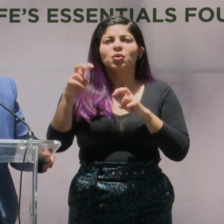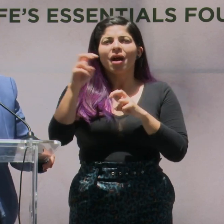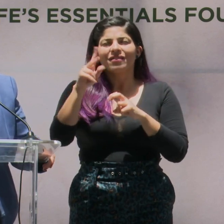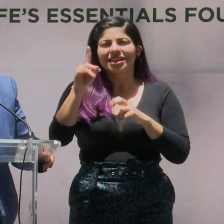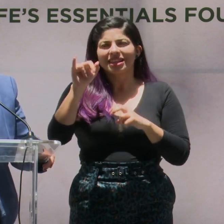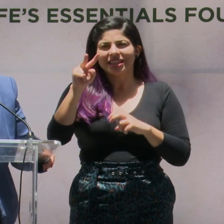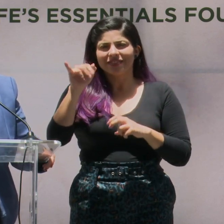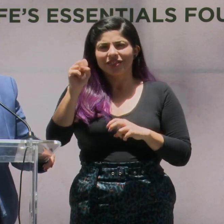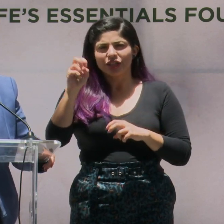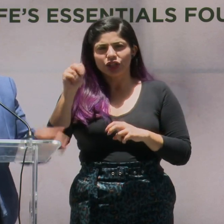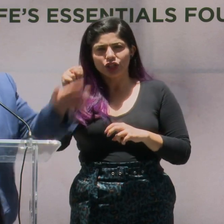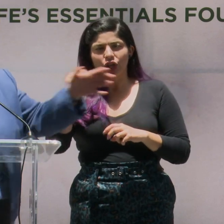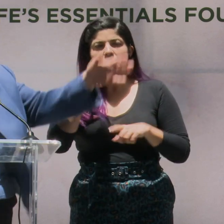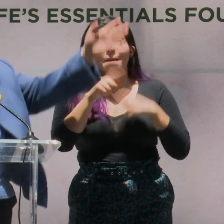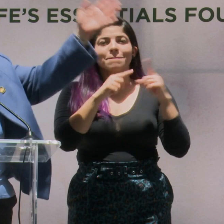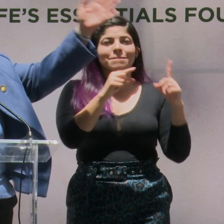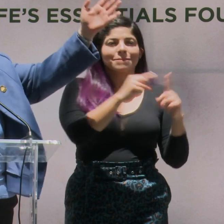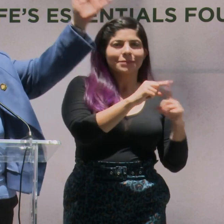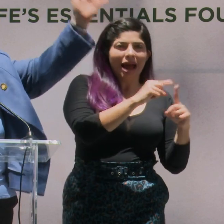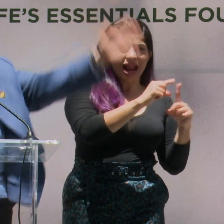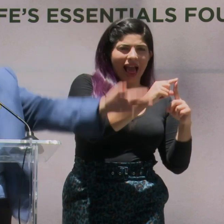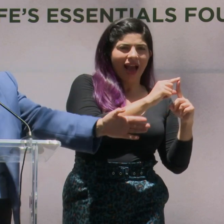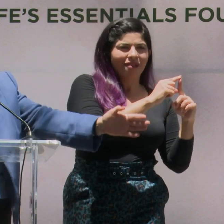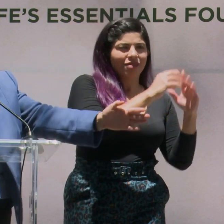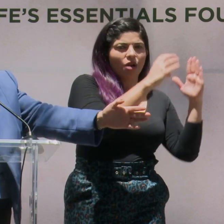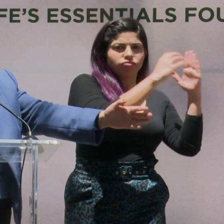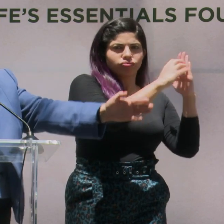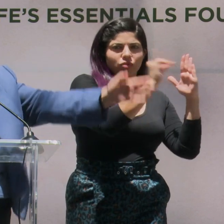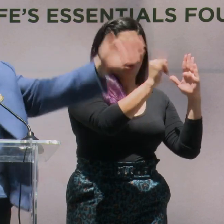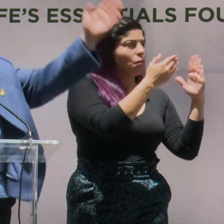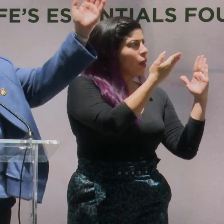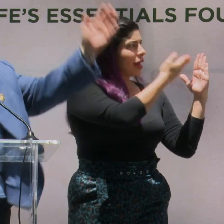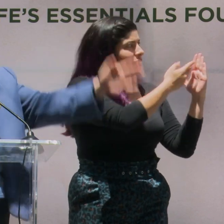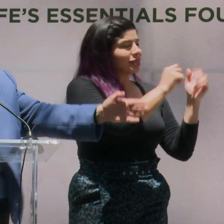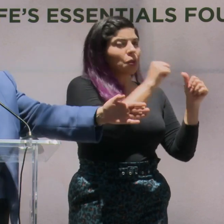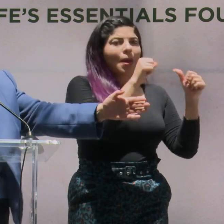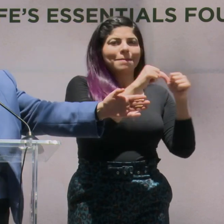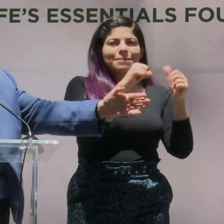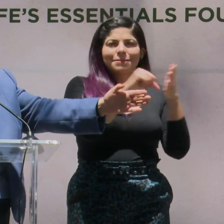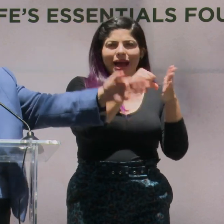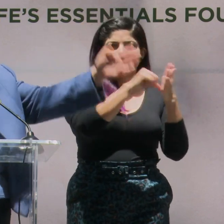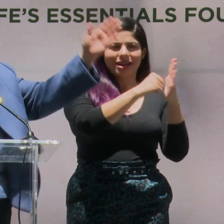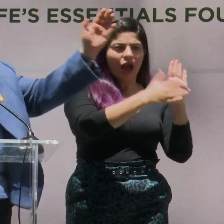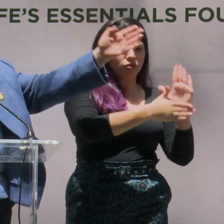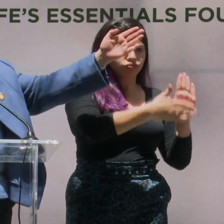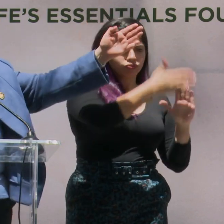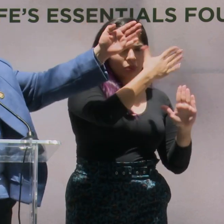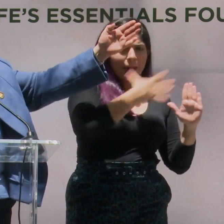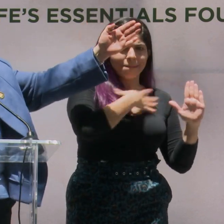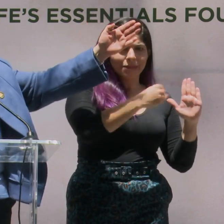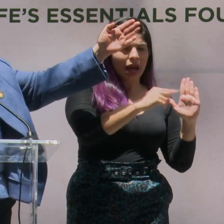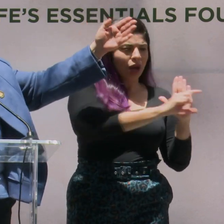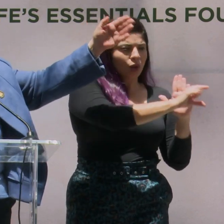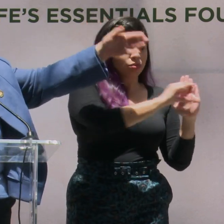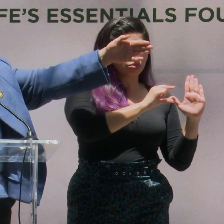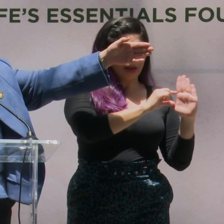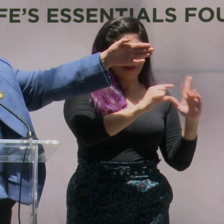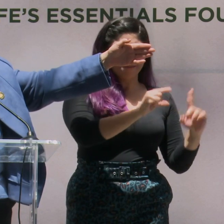Leisure. Vamos a ver la palabra escrita así, una página en blanco, con la palabra